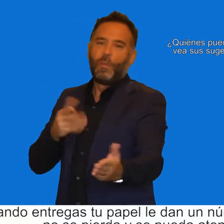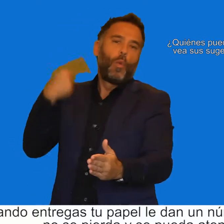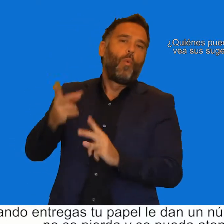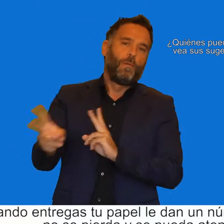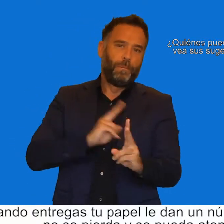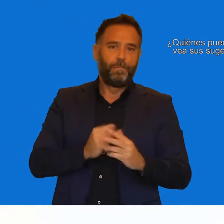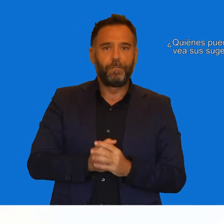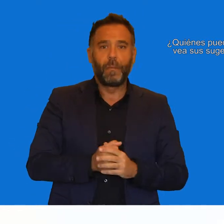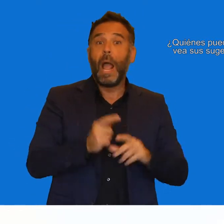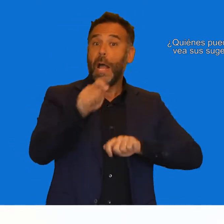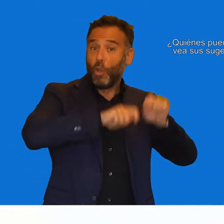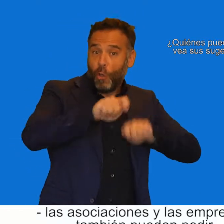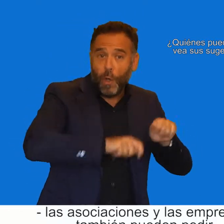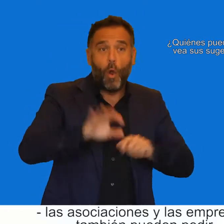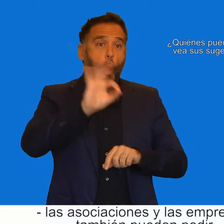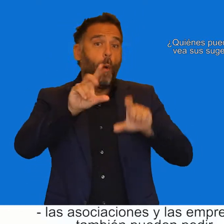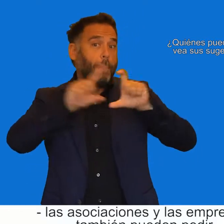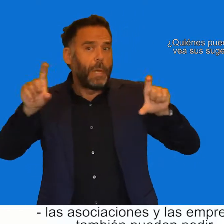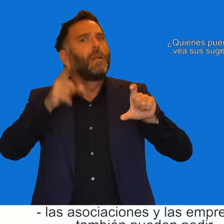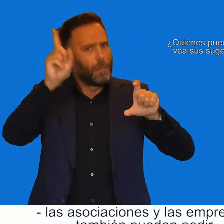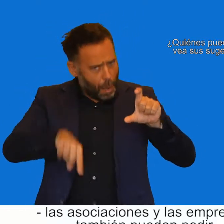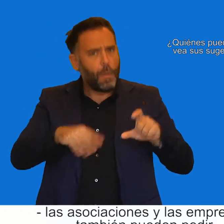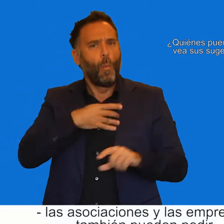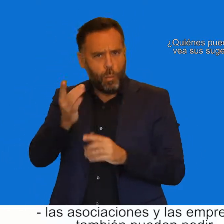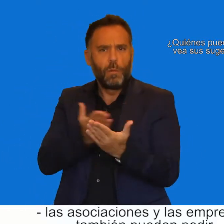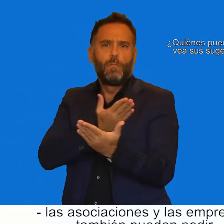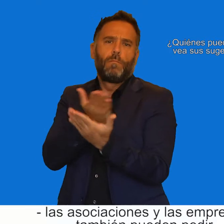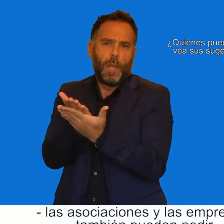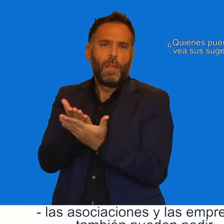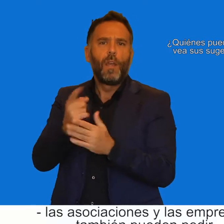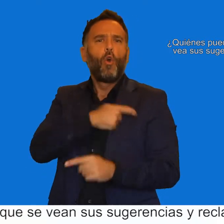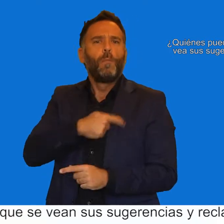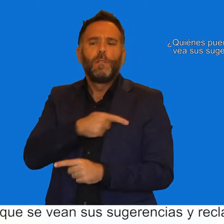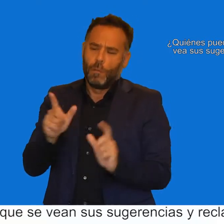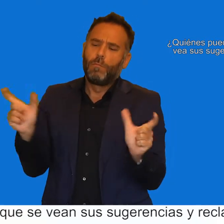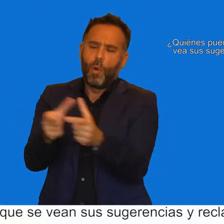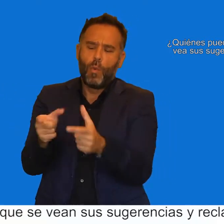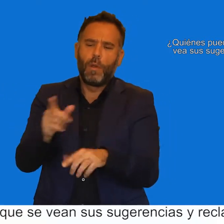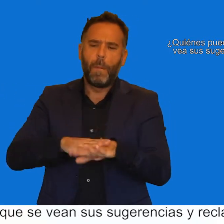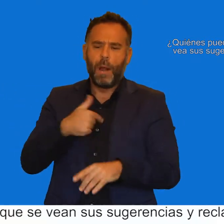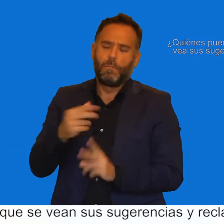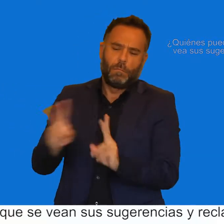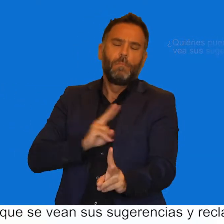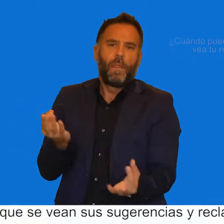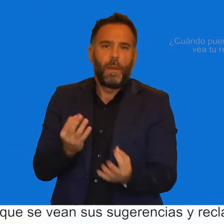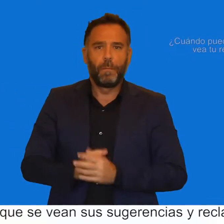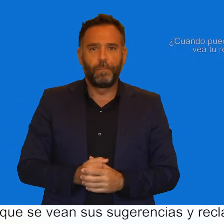pueda atender. Las asociaciones y las empresas también pueden pedir que se vean sus sugerencias y reclamaciones.